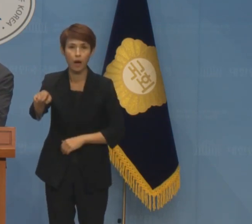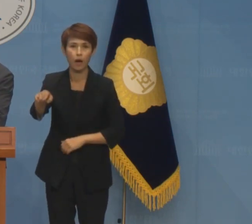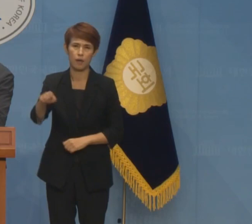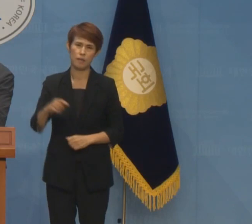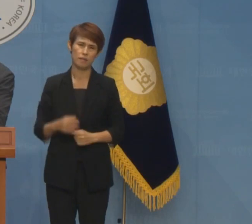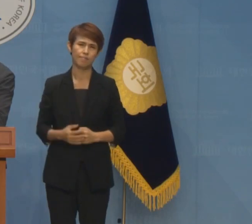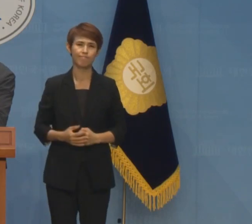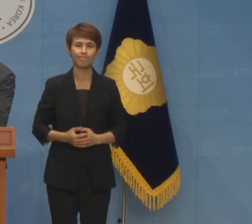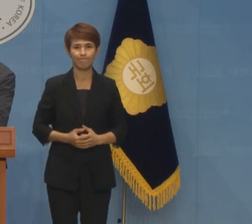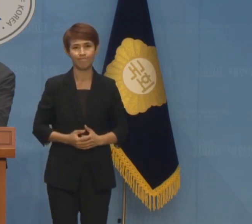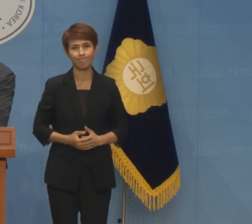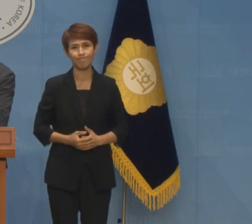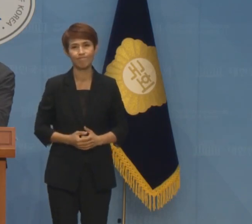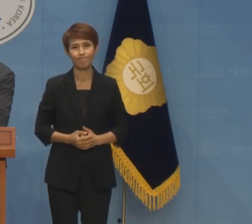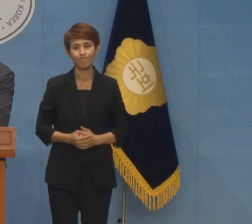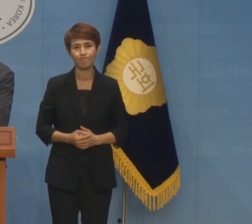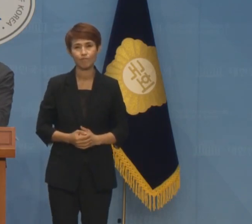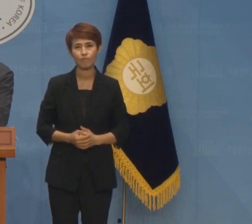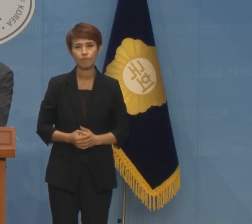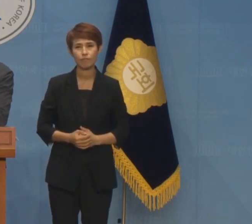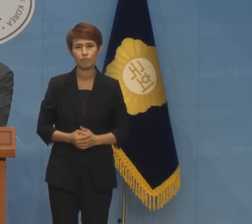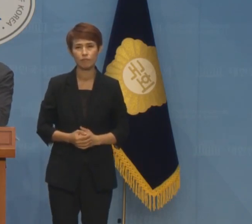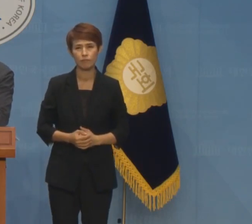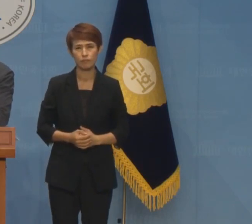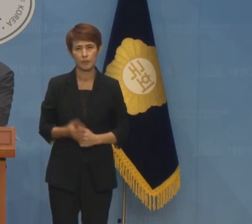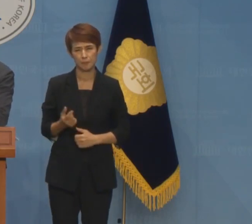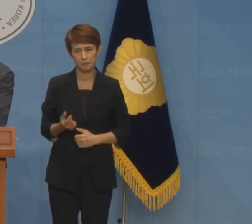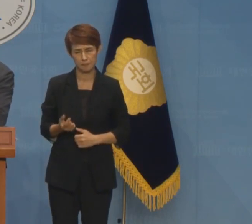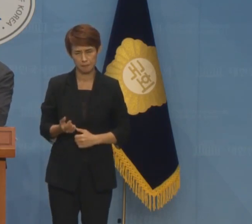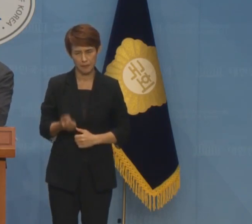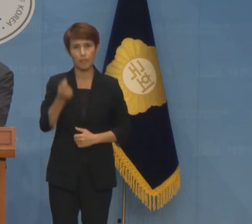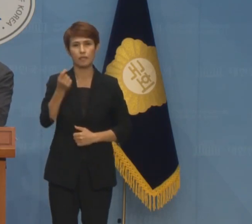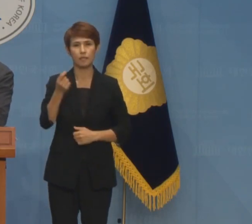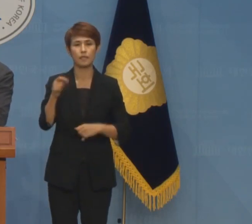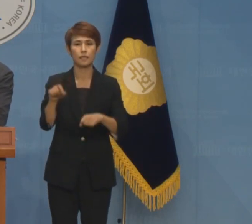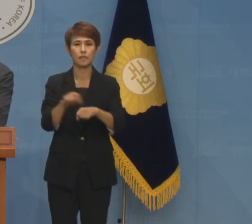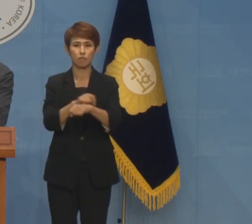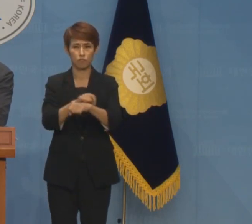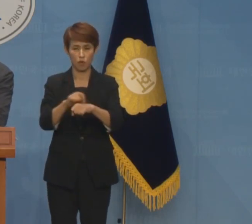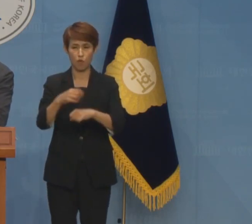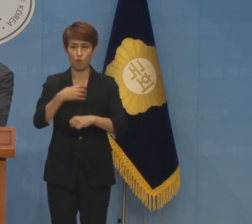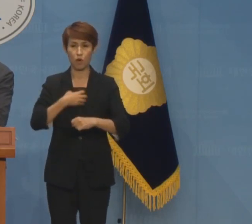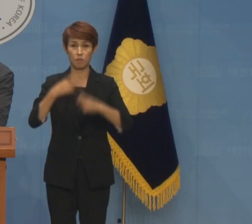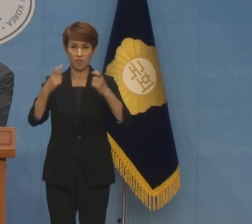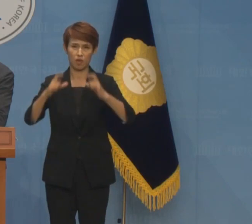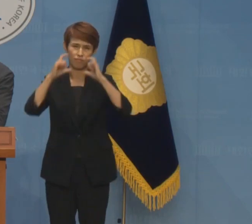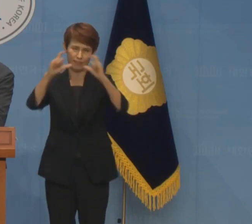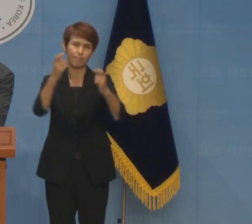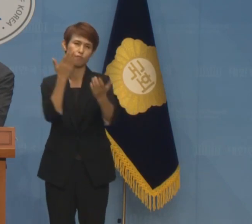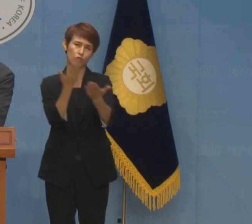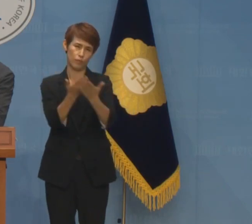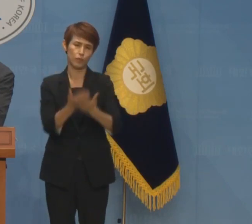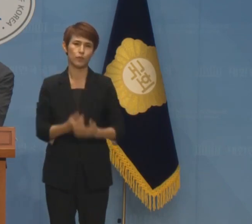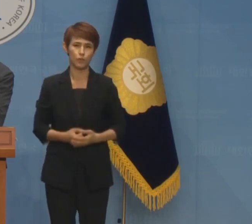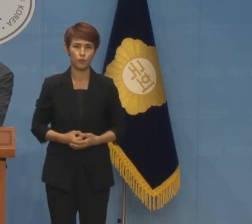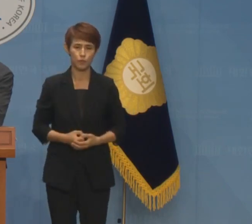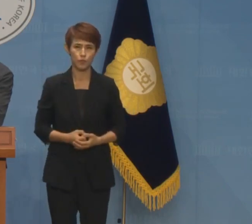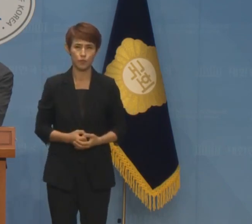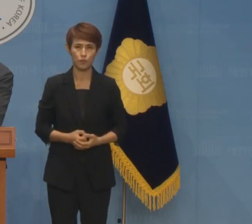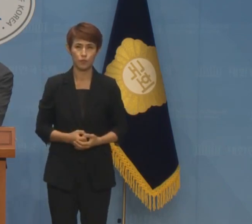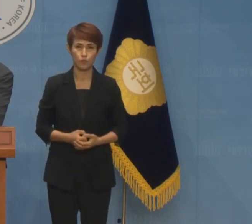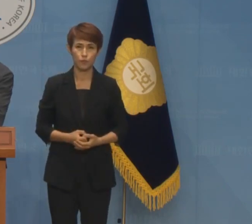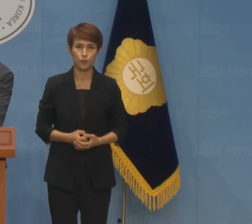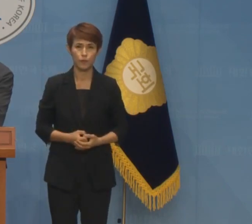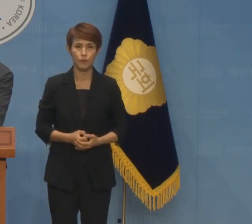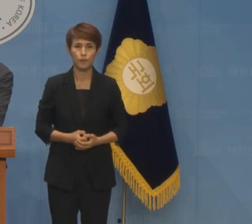그런 상황까지 발생을 했습니다. 신속하게 특별재난지역으로 선포를 해주시기를 바라고요. 그리고